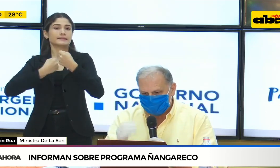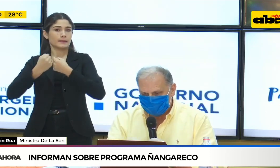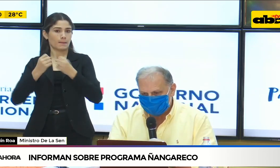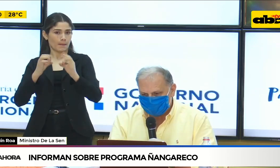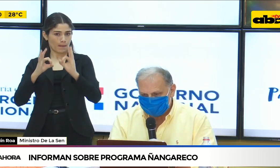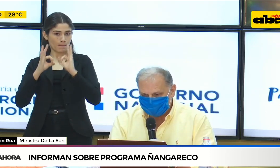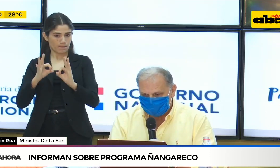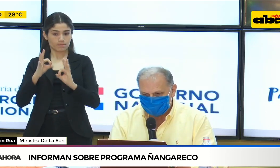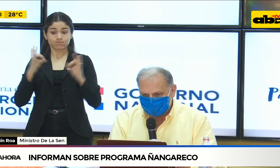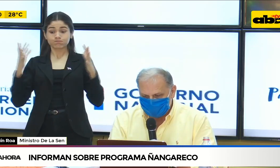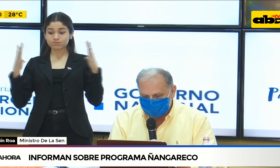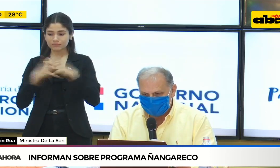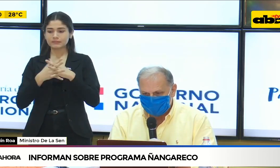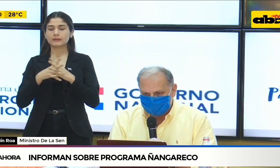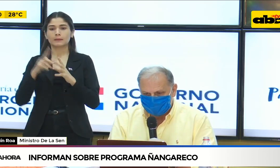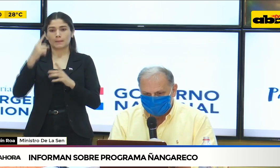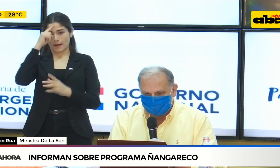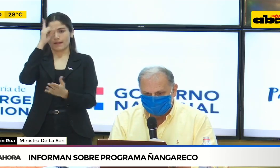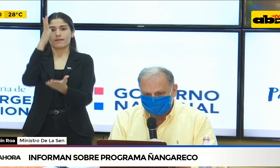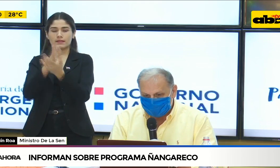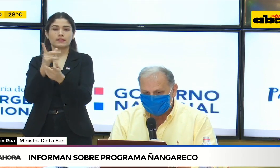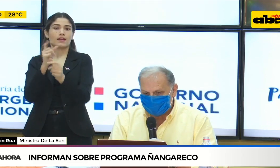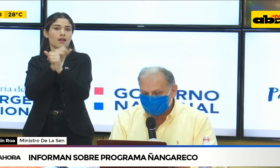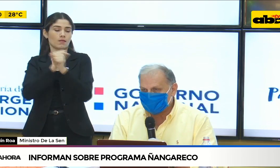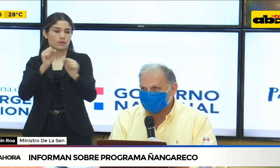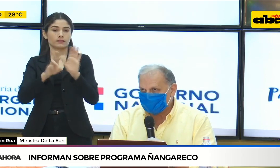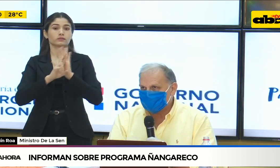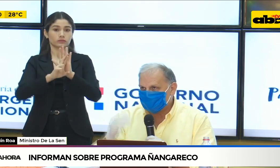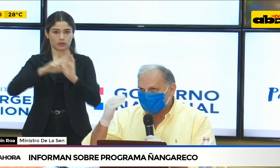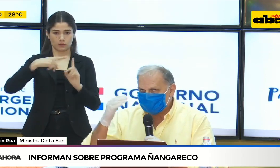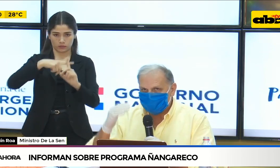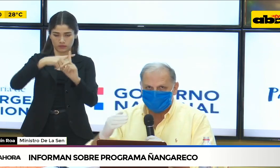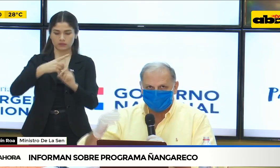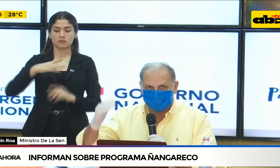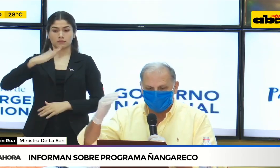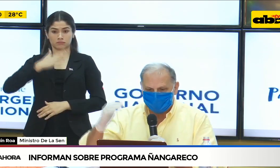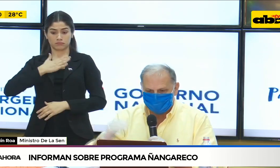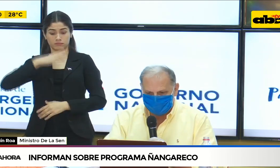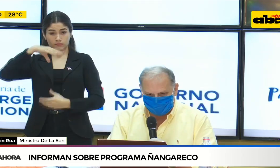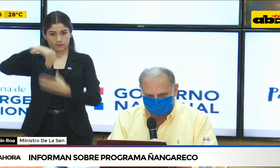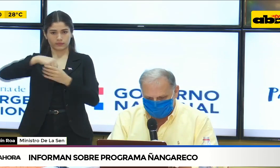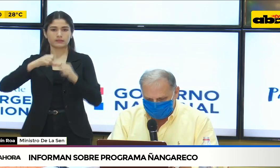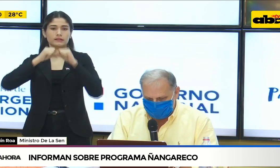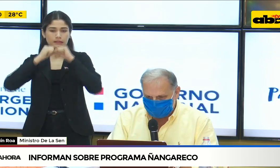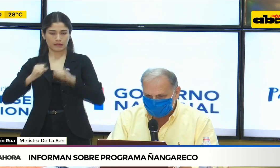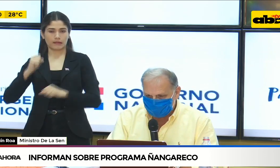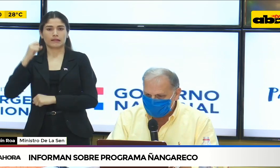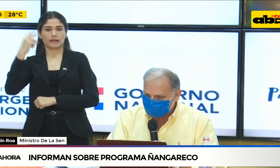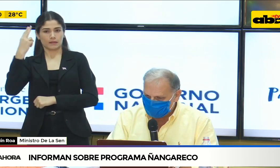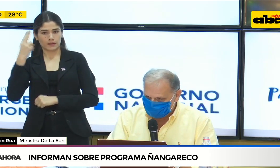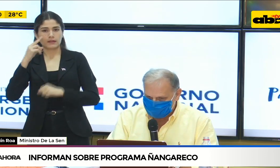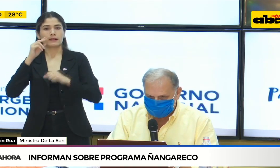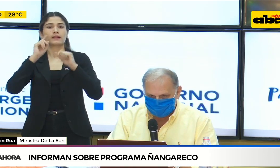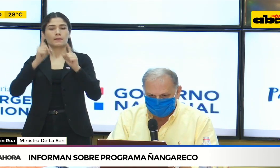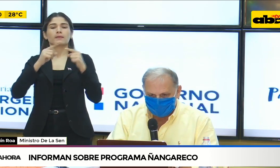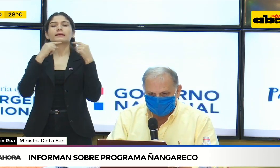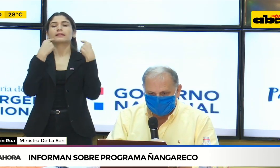Secretaría de Emergencia Nacional, trabajando incansablemente para que este programa no tenga cortes.